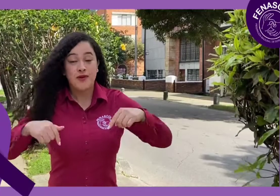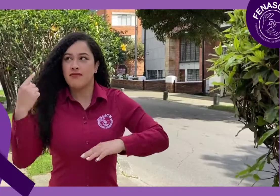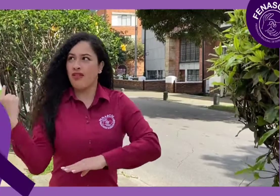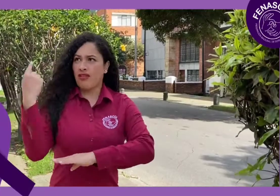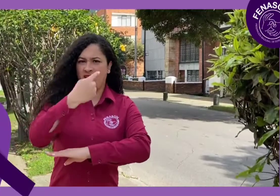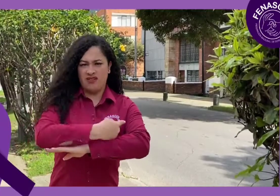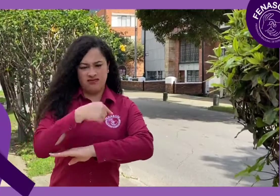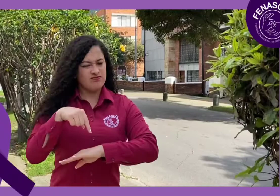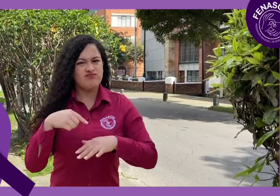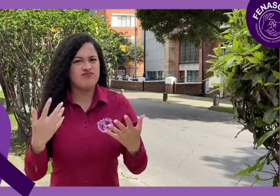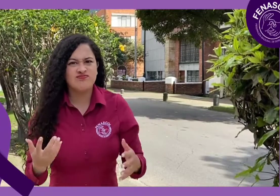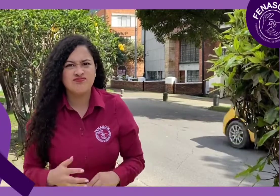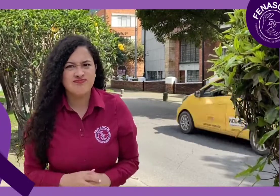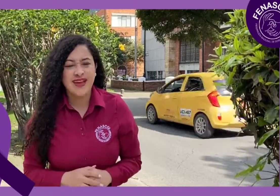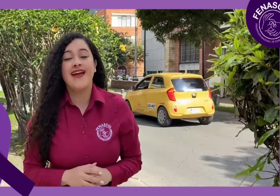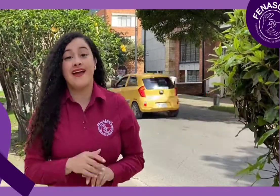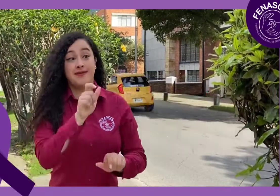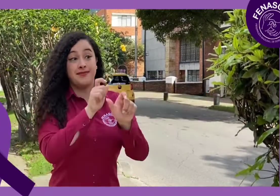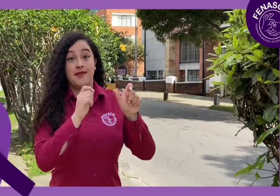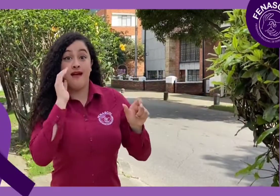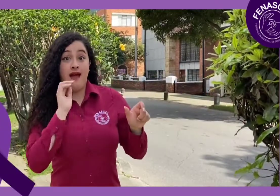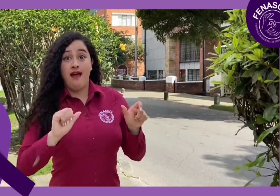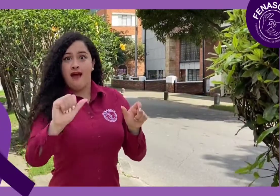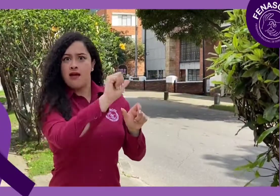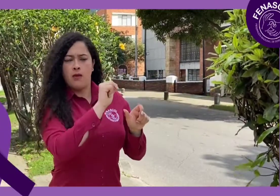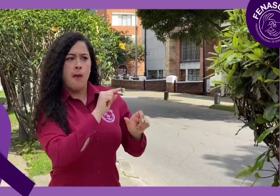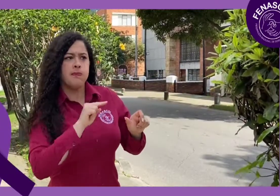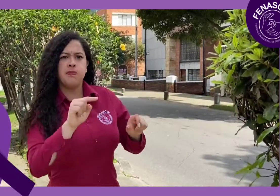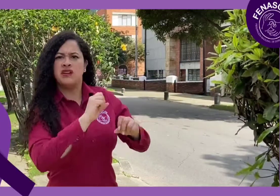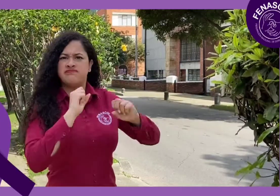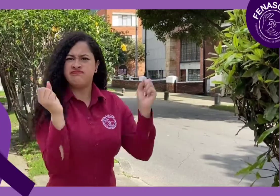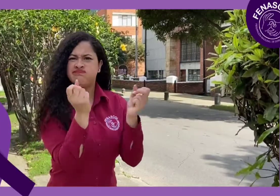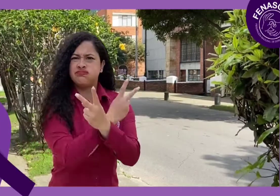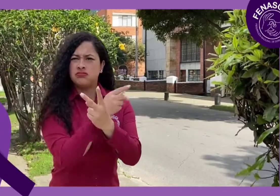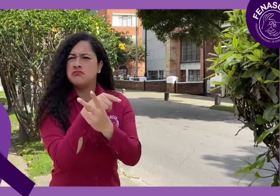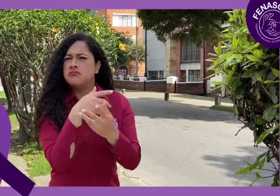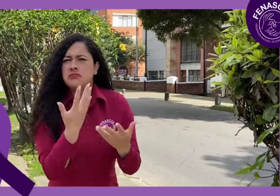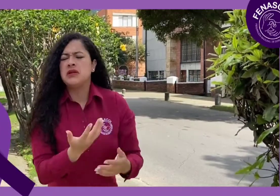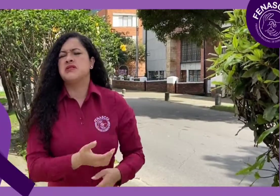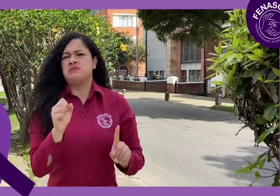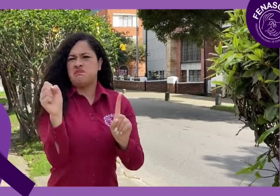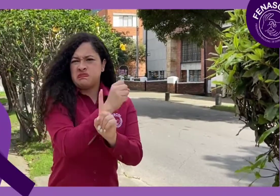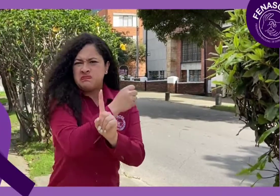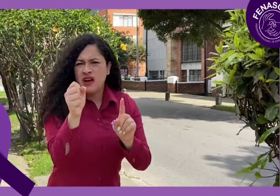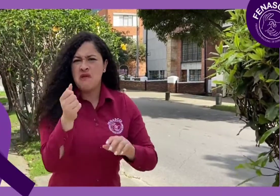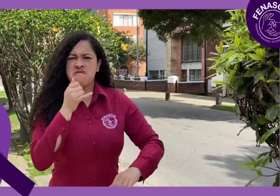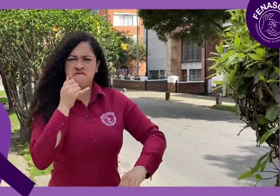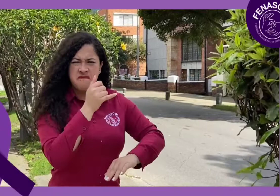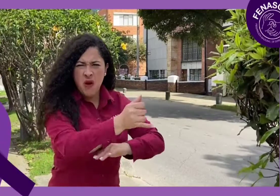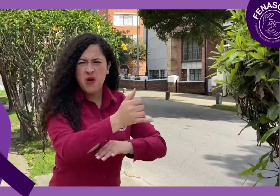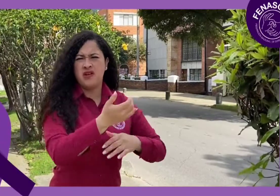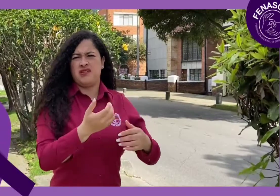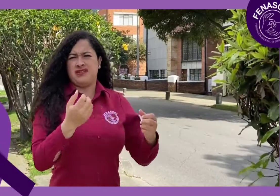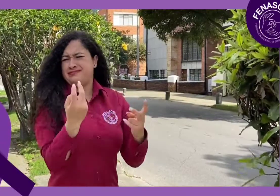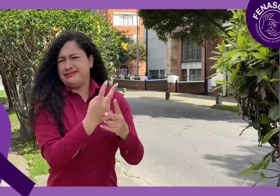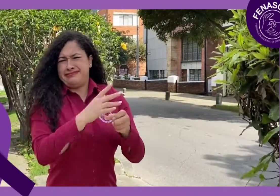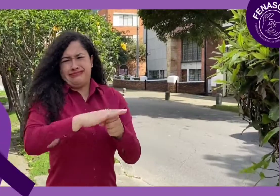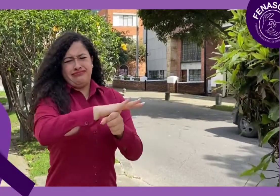Hoy celebramos el Día Internacional de la Eliminación de Cualquier Tipo de Violencia